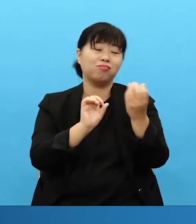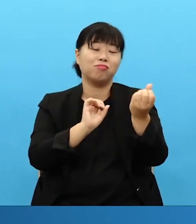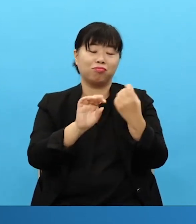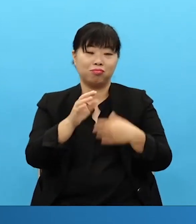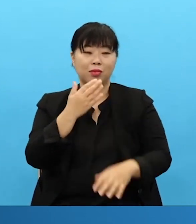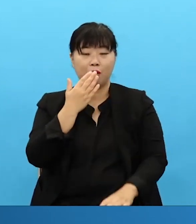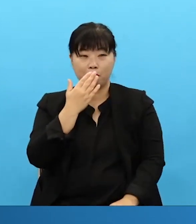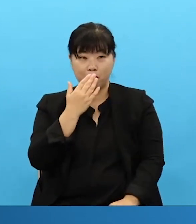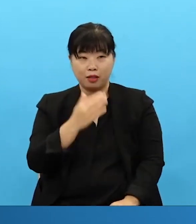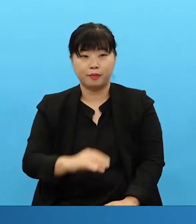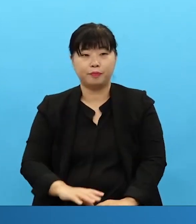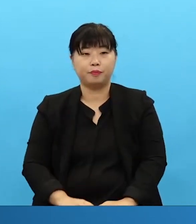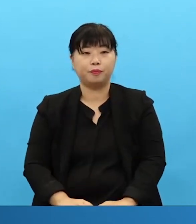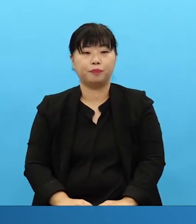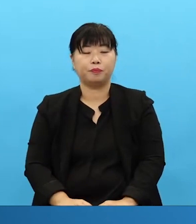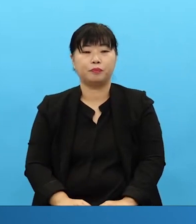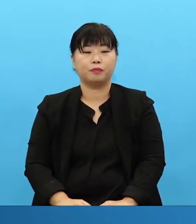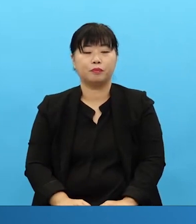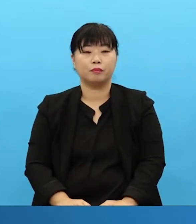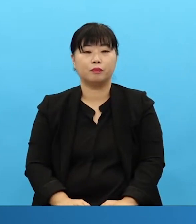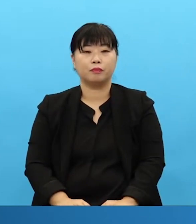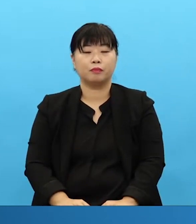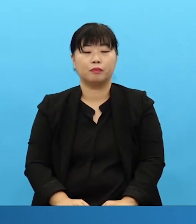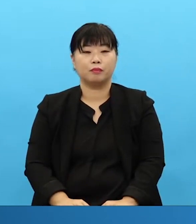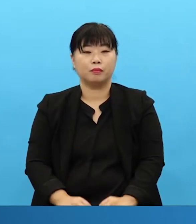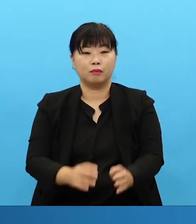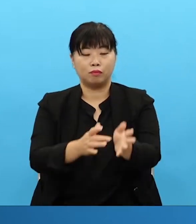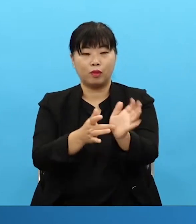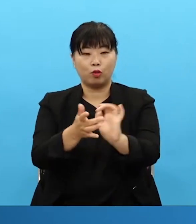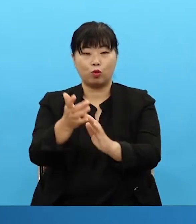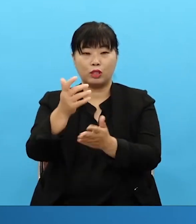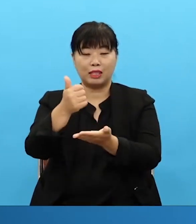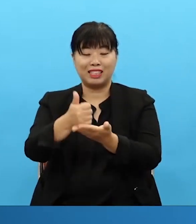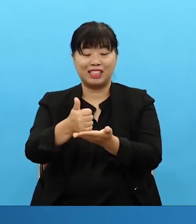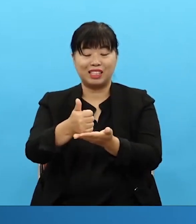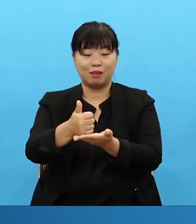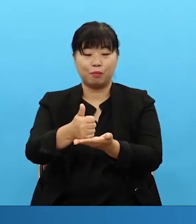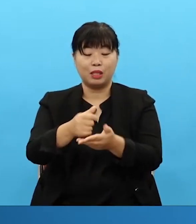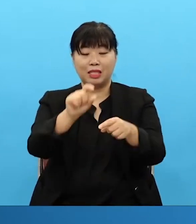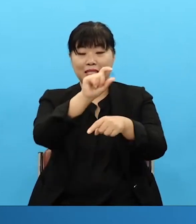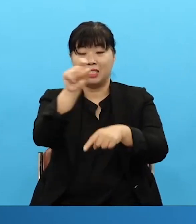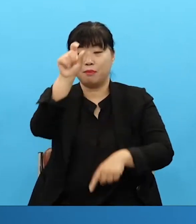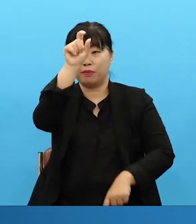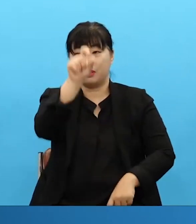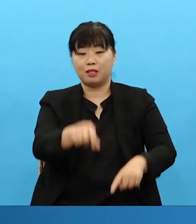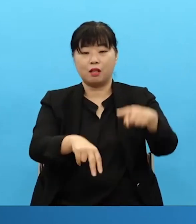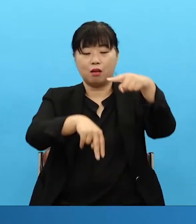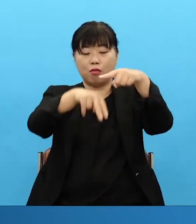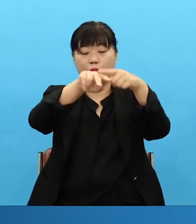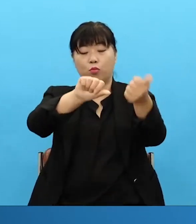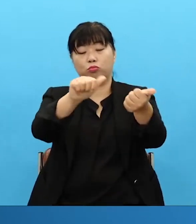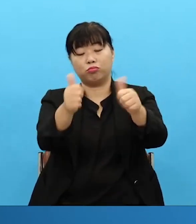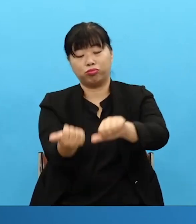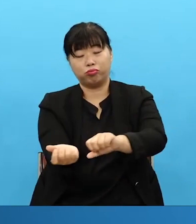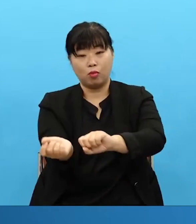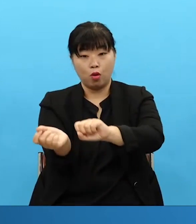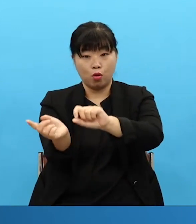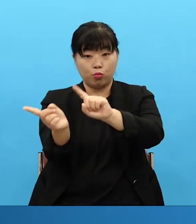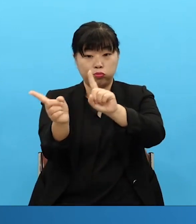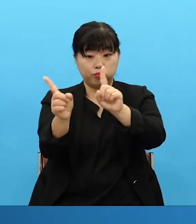삼아야 되는데 예수님이 부활하셔서 굳이 여러 번 말씀하신 거를 굳이 우리가 안 하고 있다는